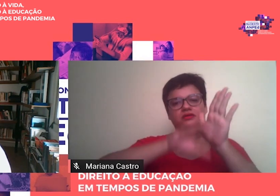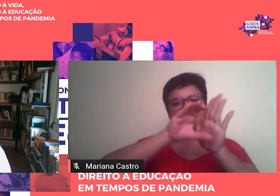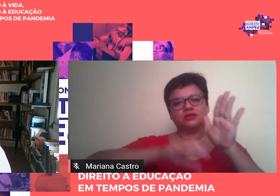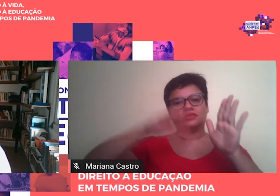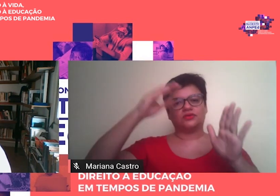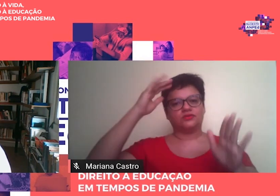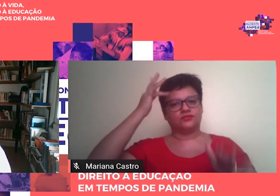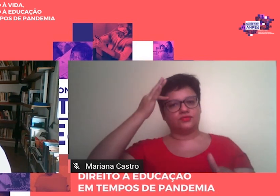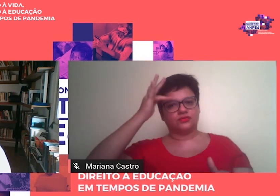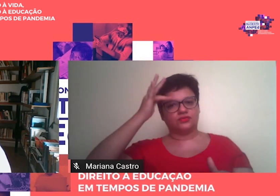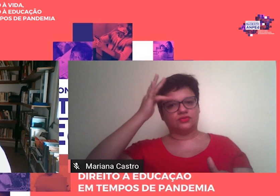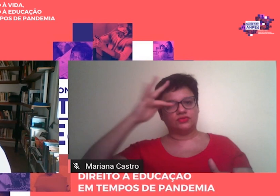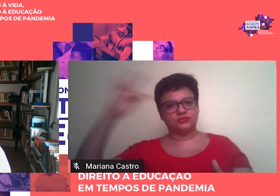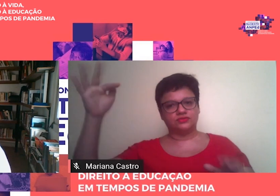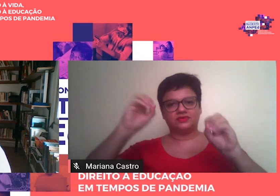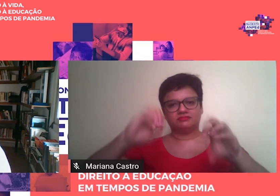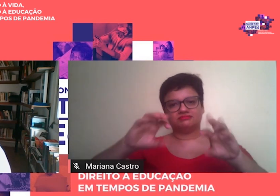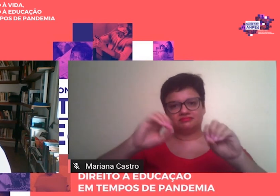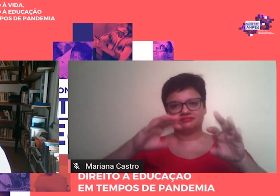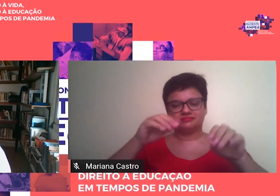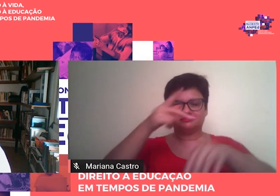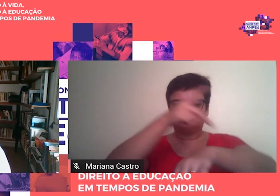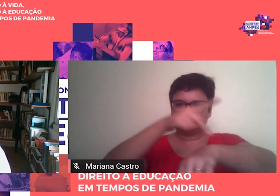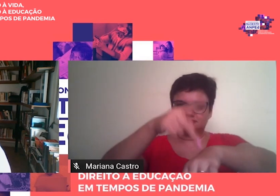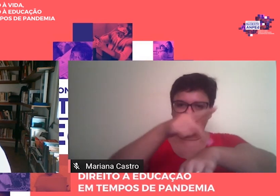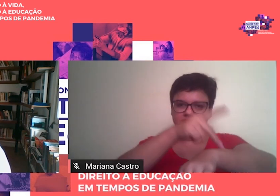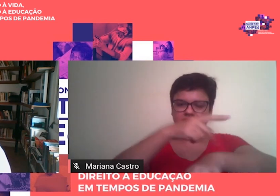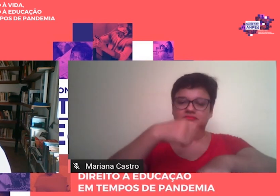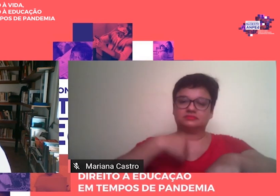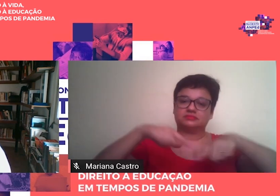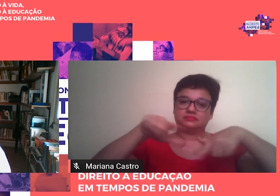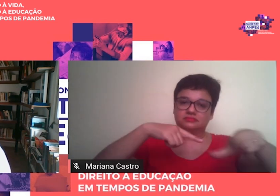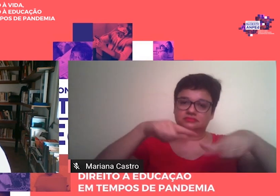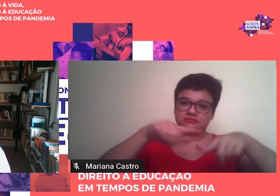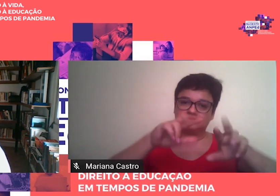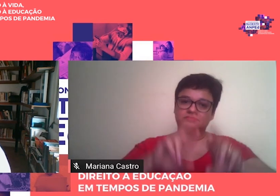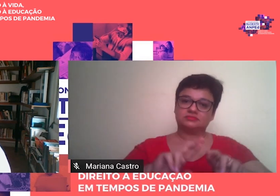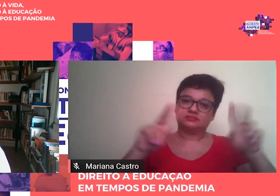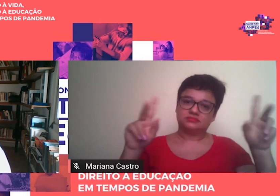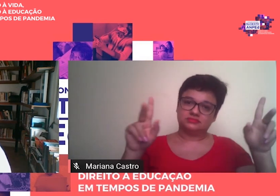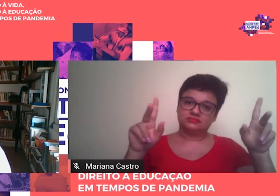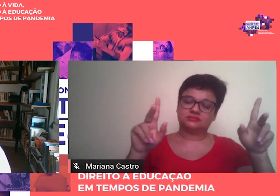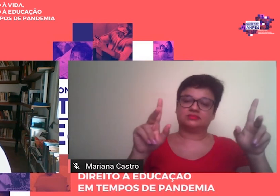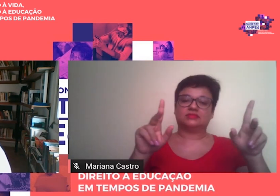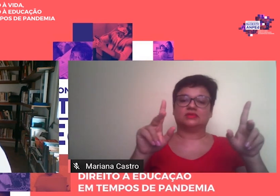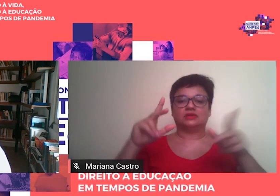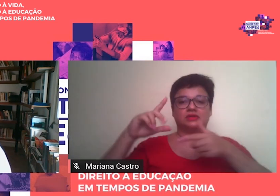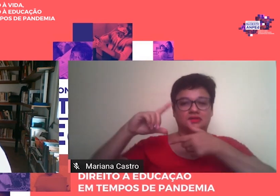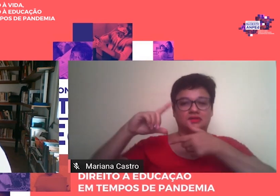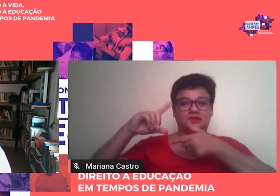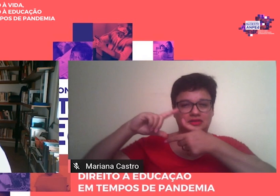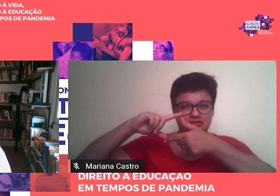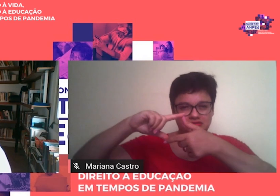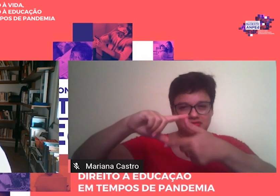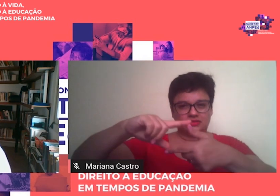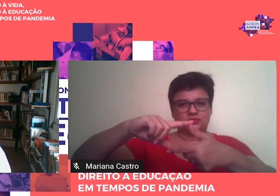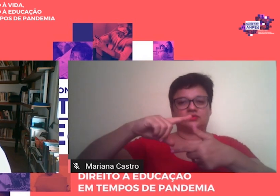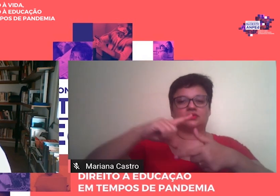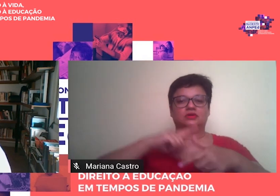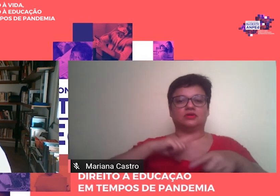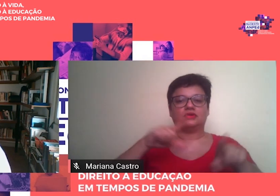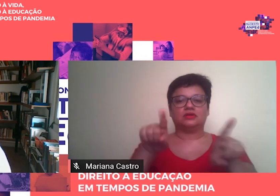educação e da pedagogia, eu trabalhava com a distinção na concepção tradicional entre as vertentes